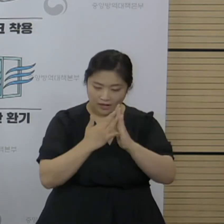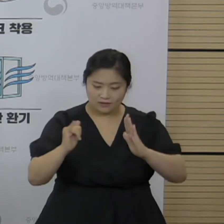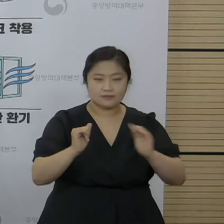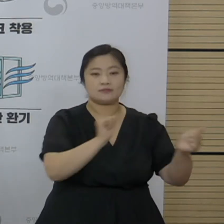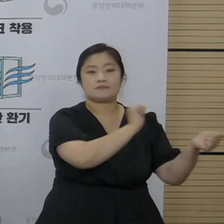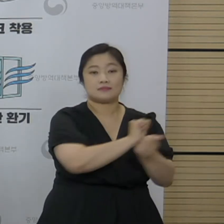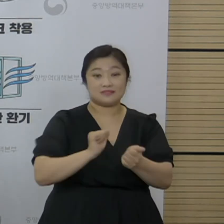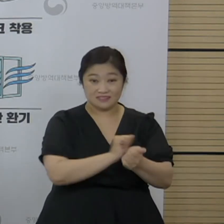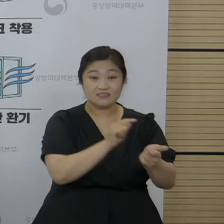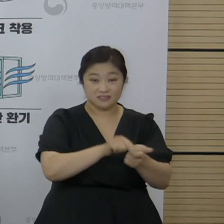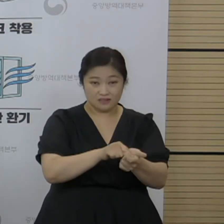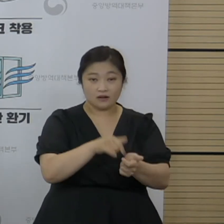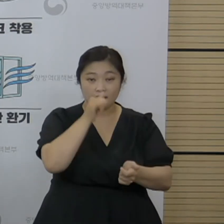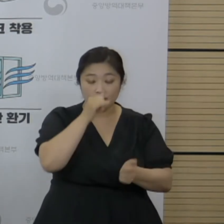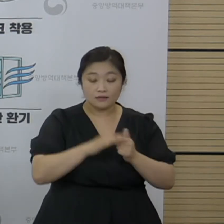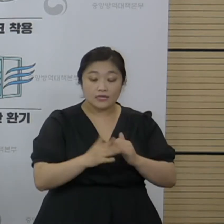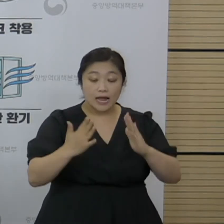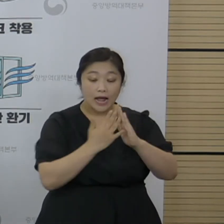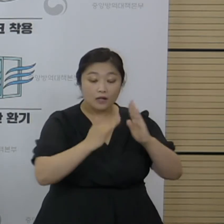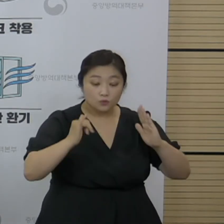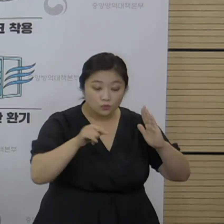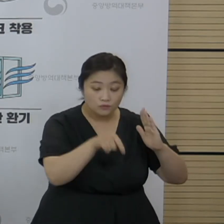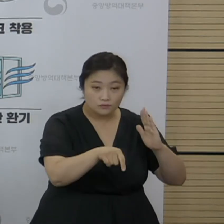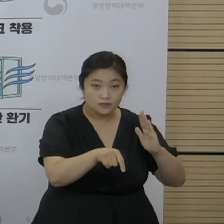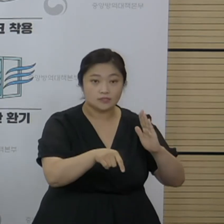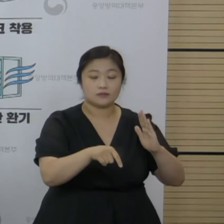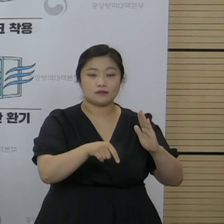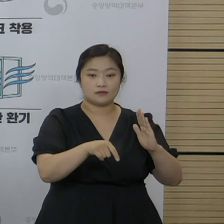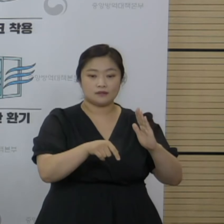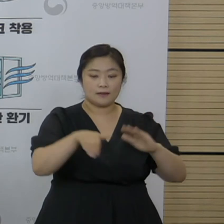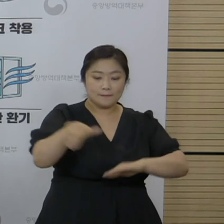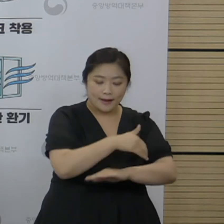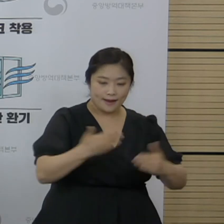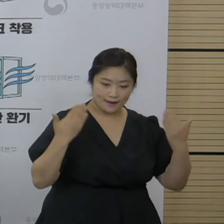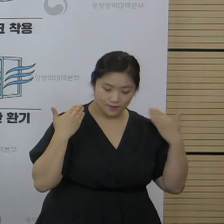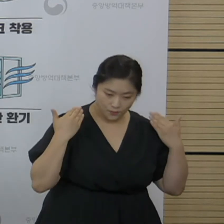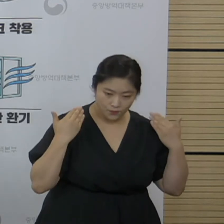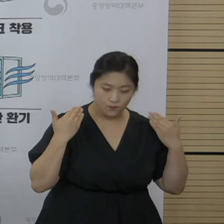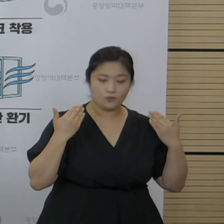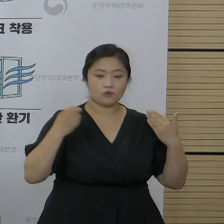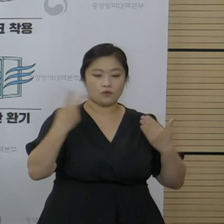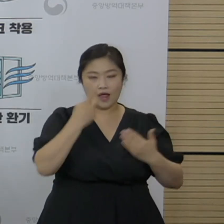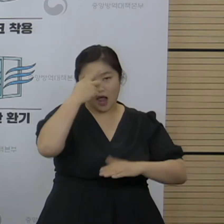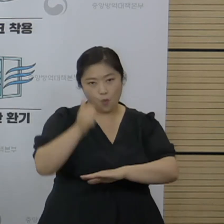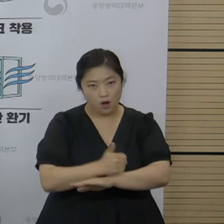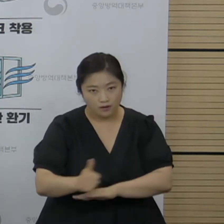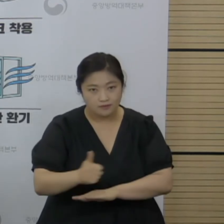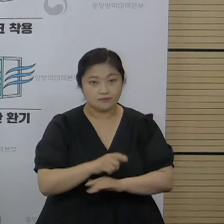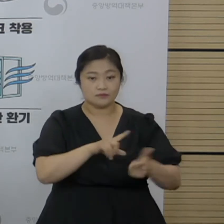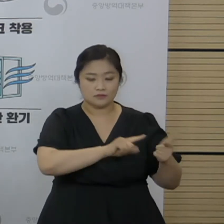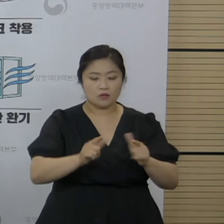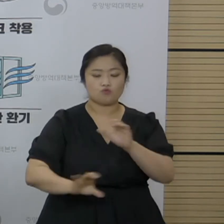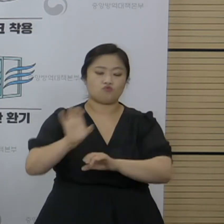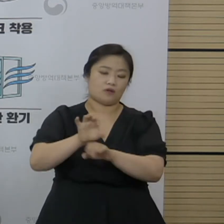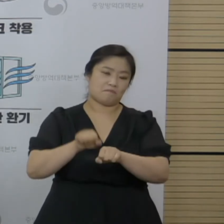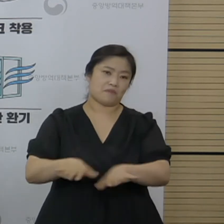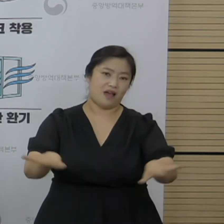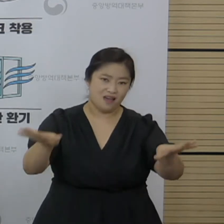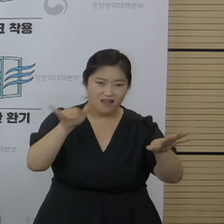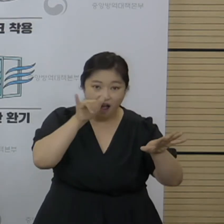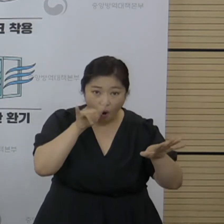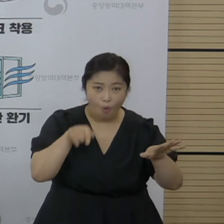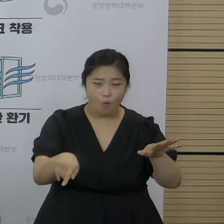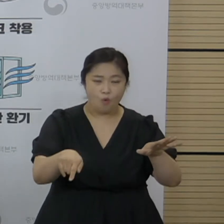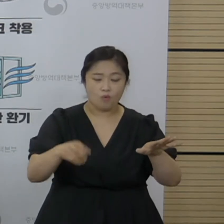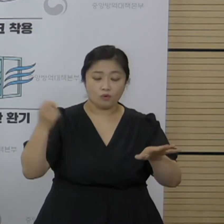감염됐습니다. 이후에 가족들이 다니는 학교, 그 다음에 학원에 의해서 추가 전파가 있었고